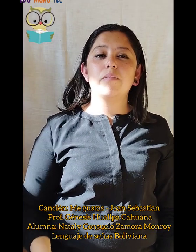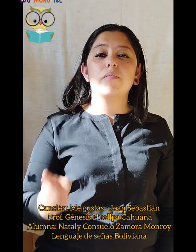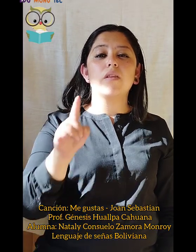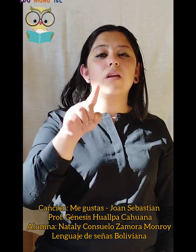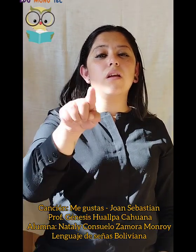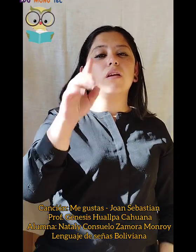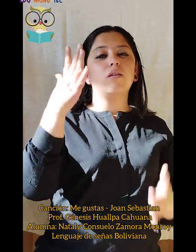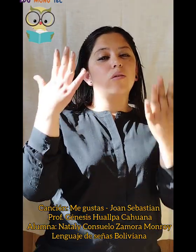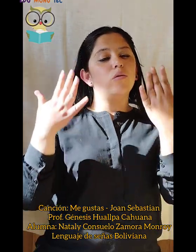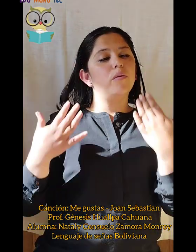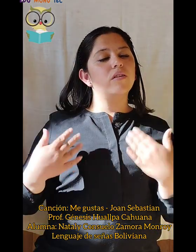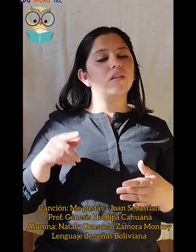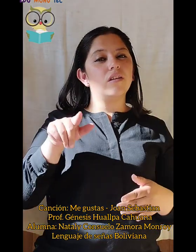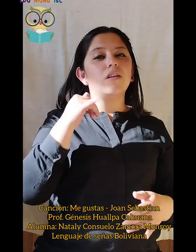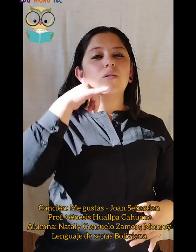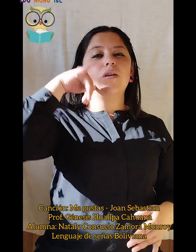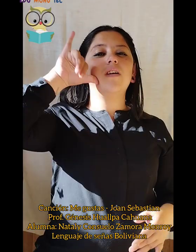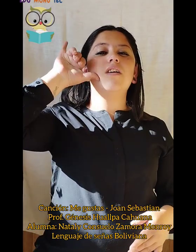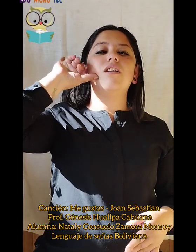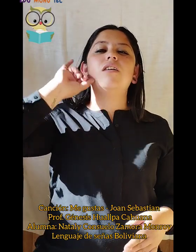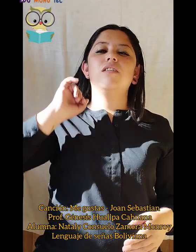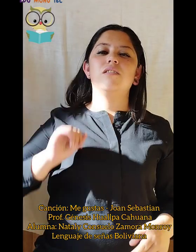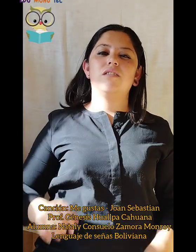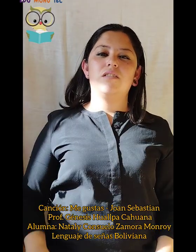Tu presente, tu ayer